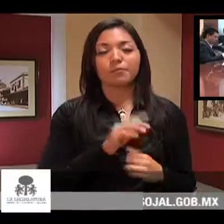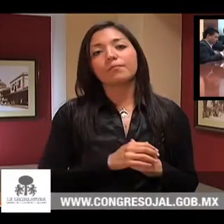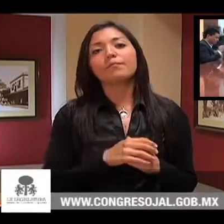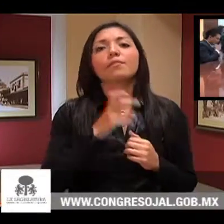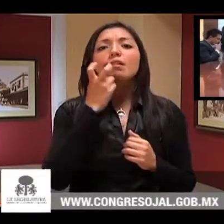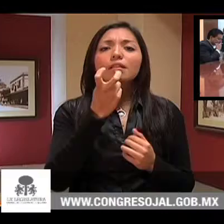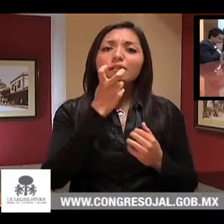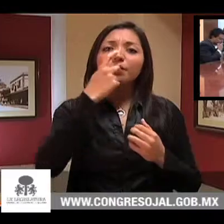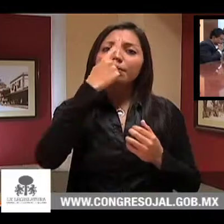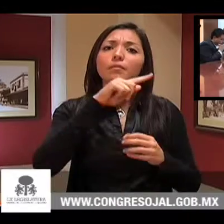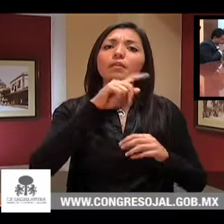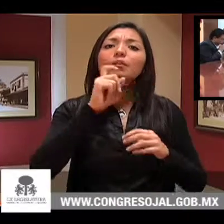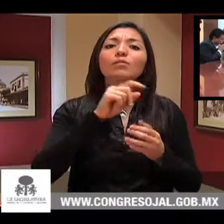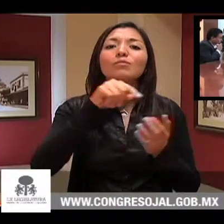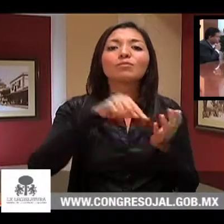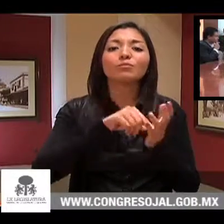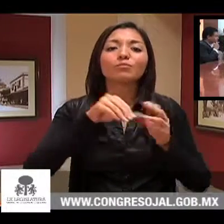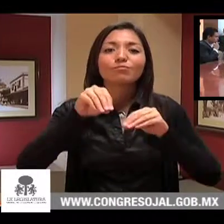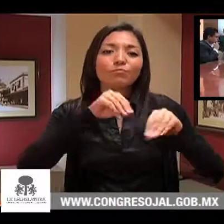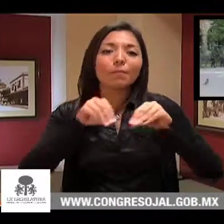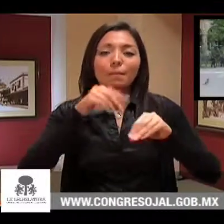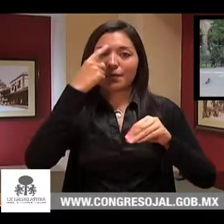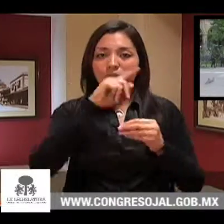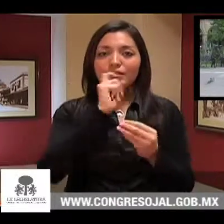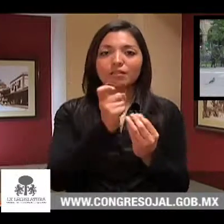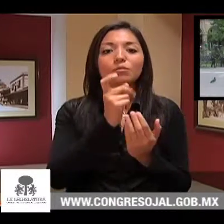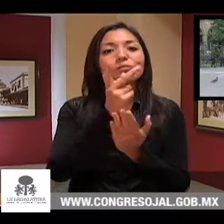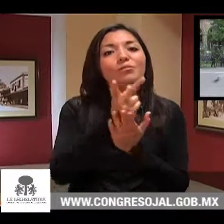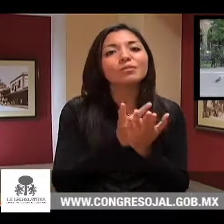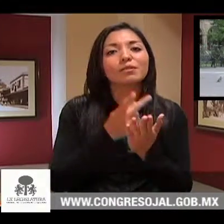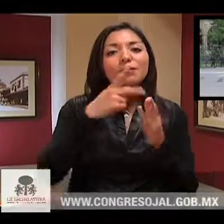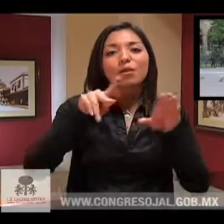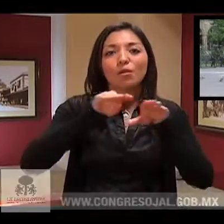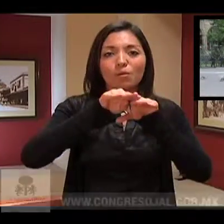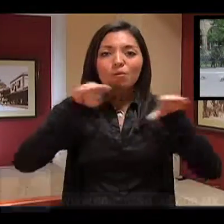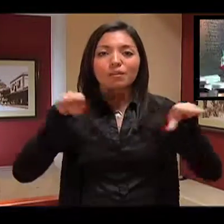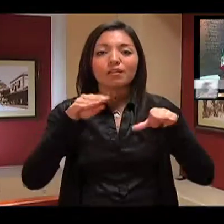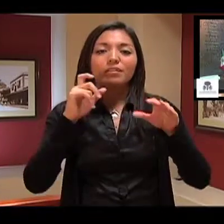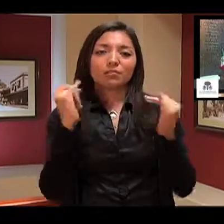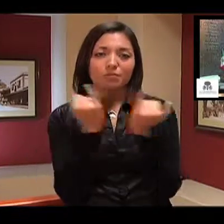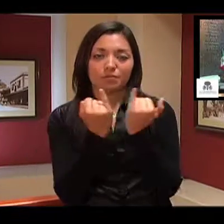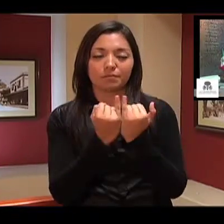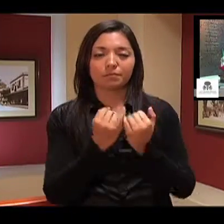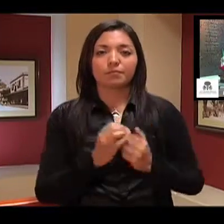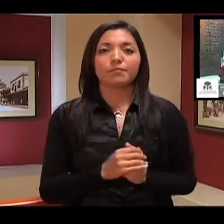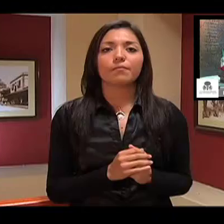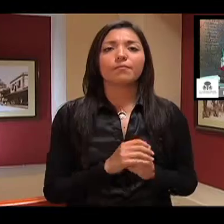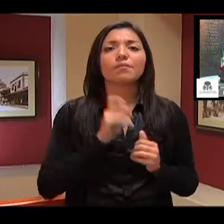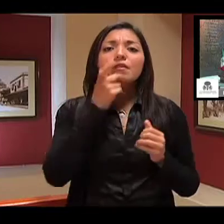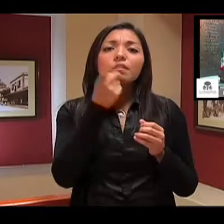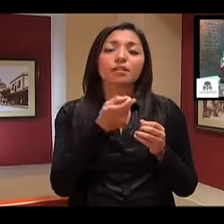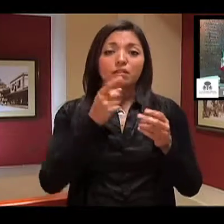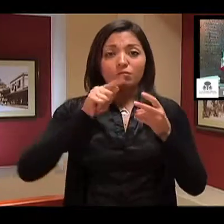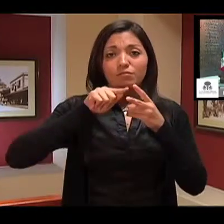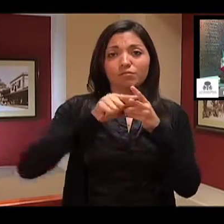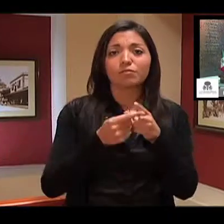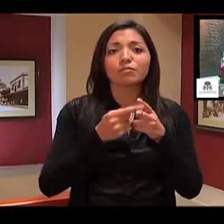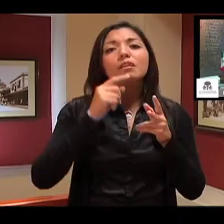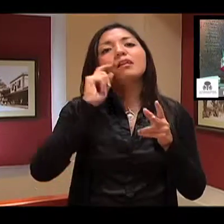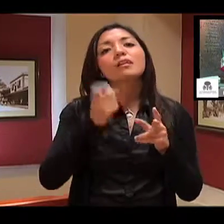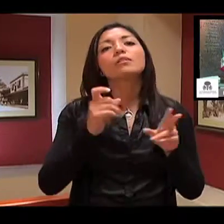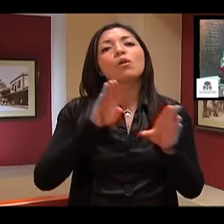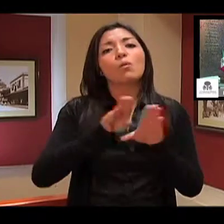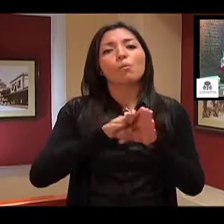Informa qué se pretende modificar para que exista un contexto ideal para la igualdad y equidad. Es una iniciativa que